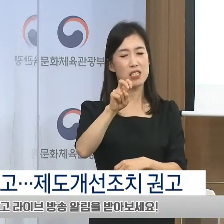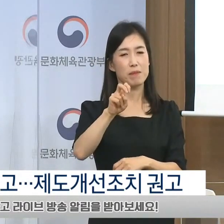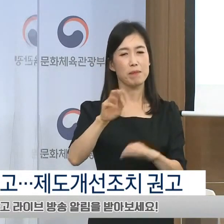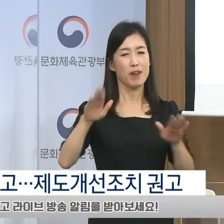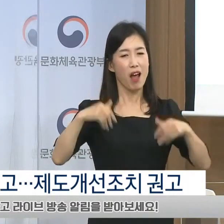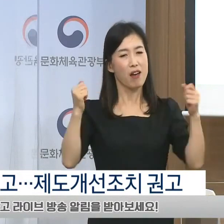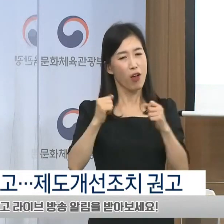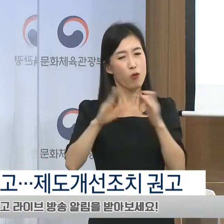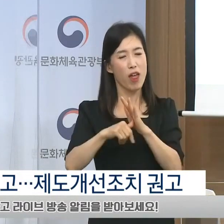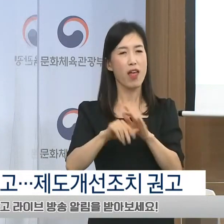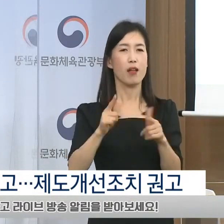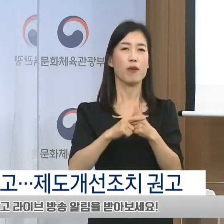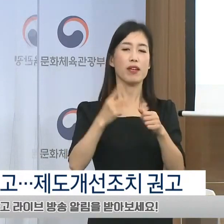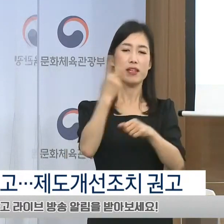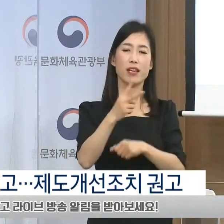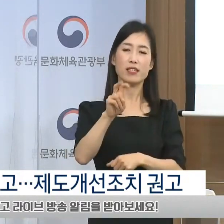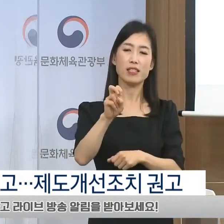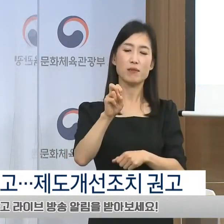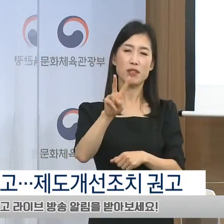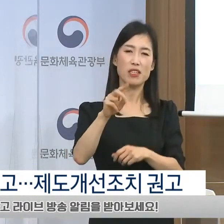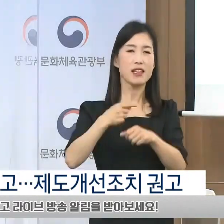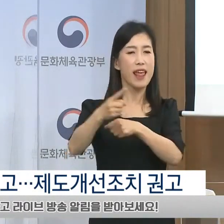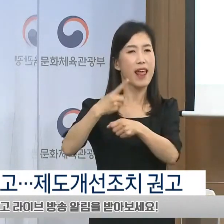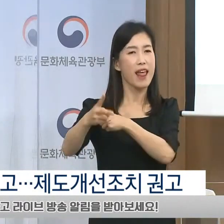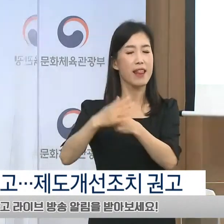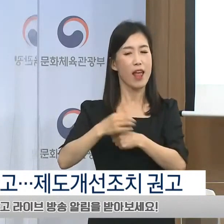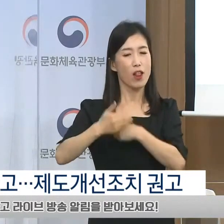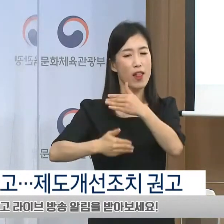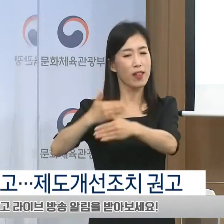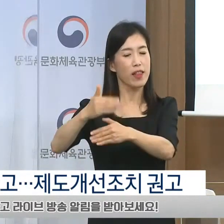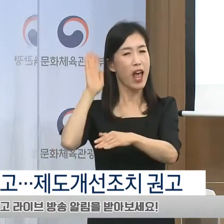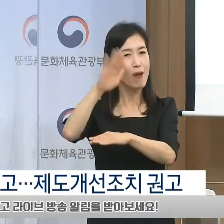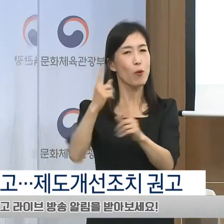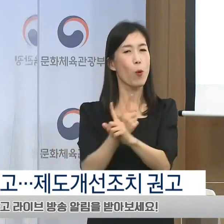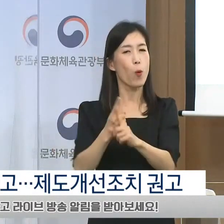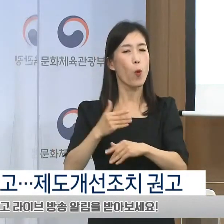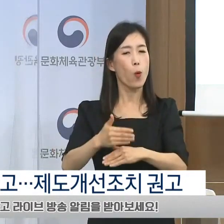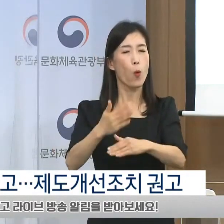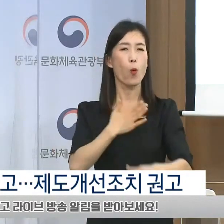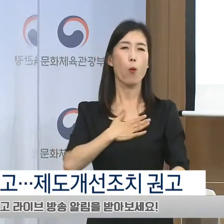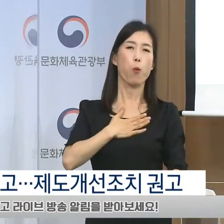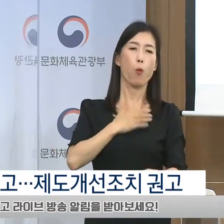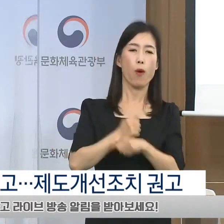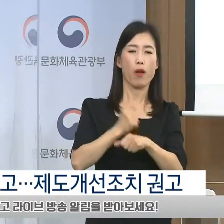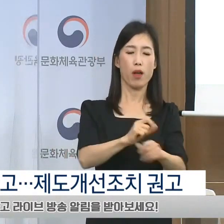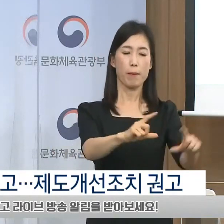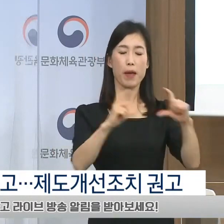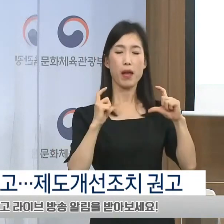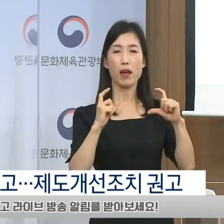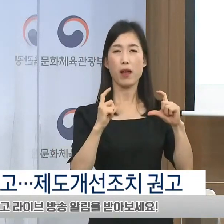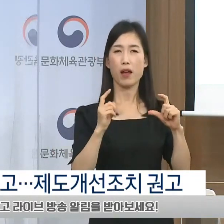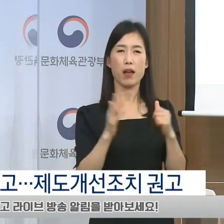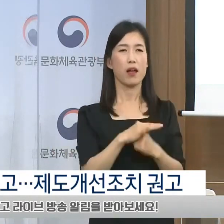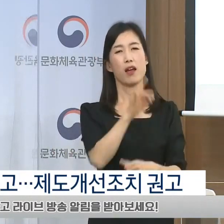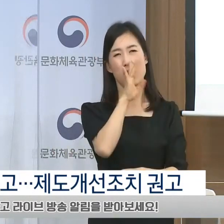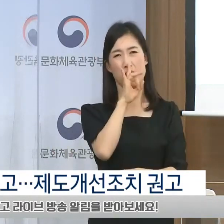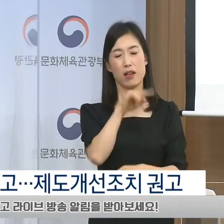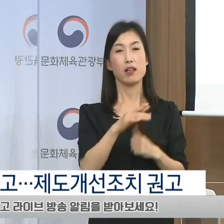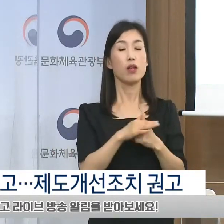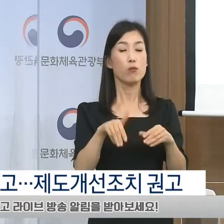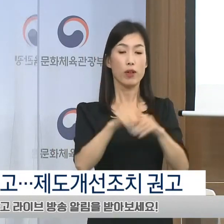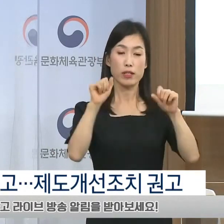2022년 이후 단계적 시행 예정이라고만 답변하였습니다. 문체부 사무검사 발표 이후